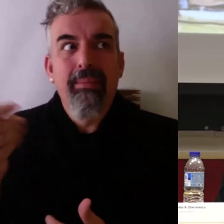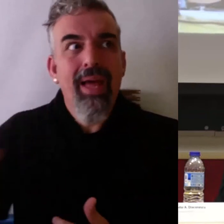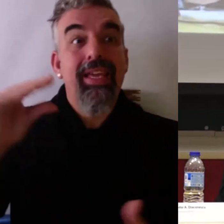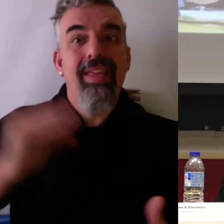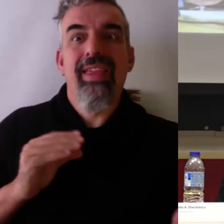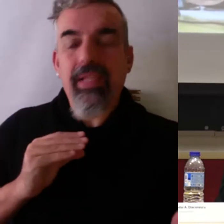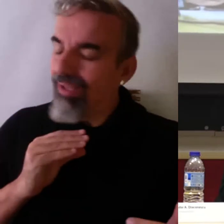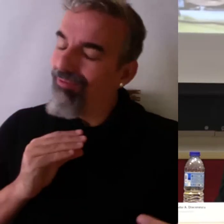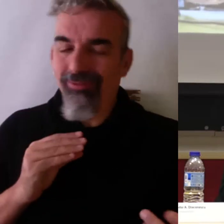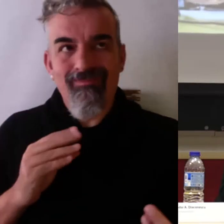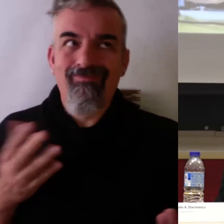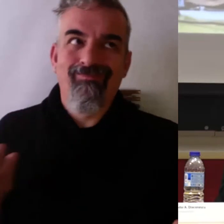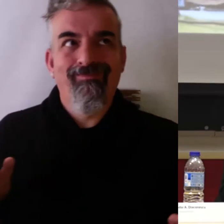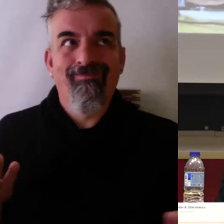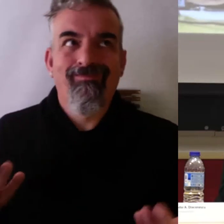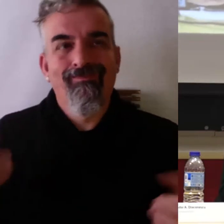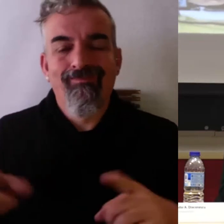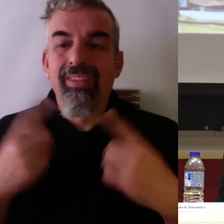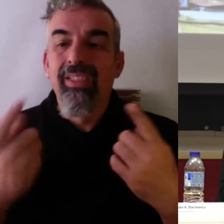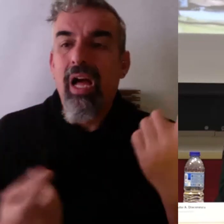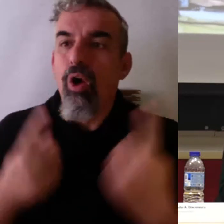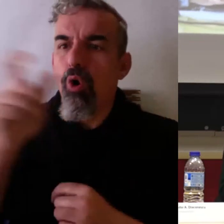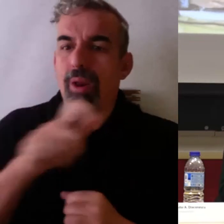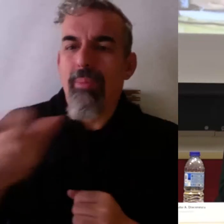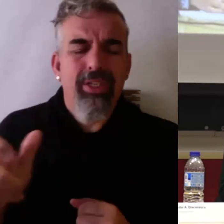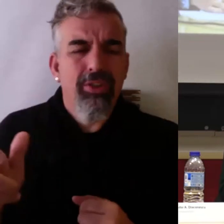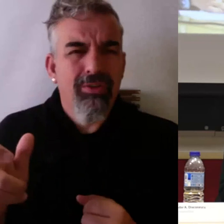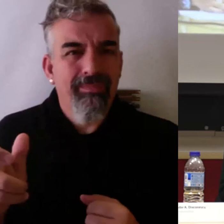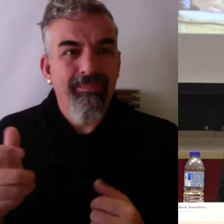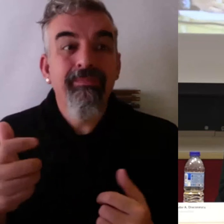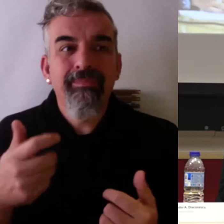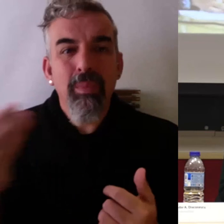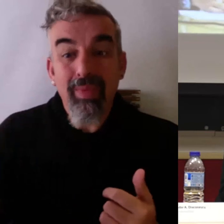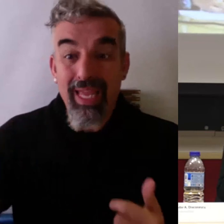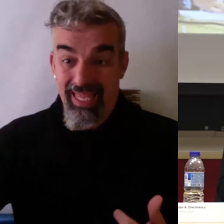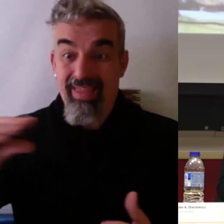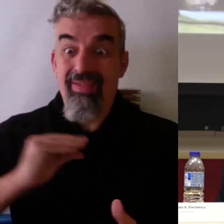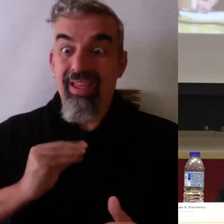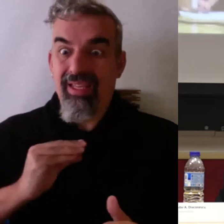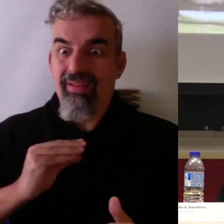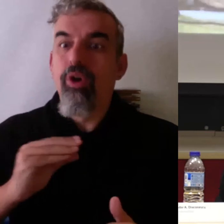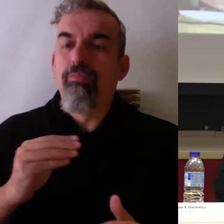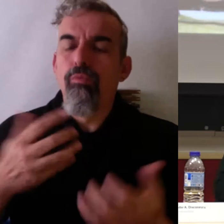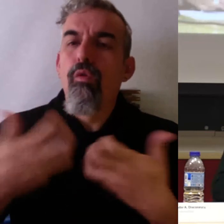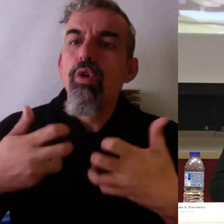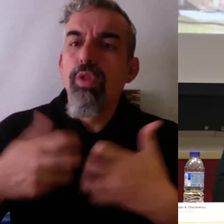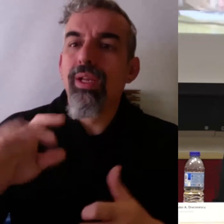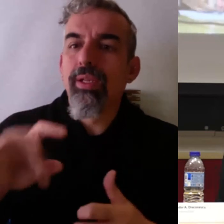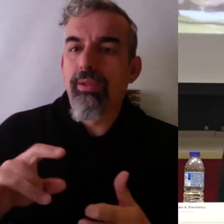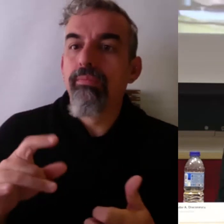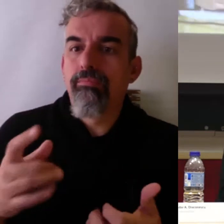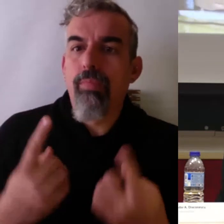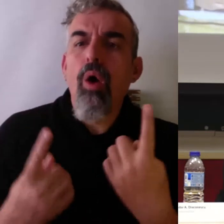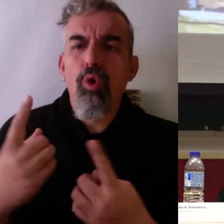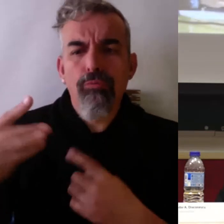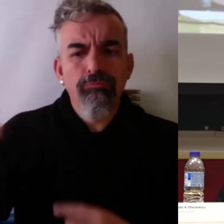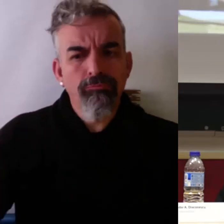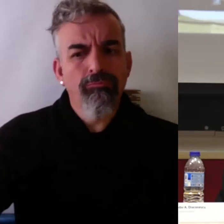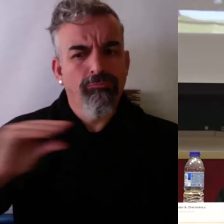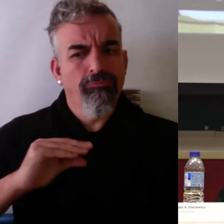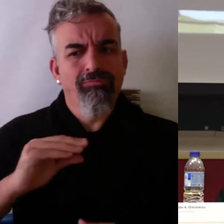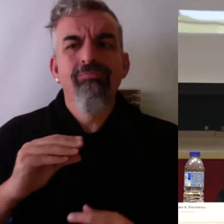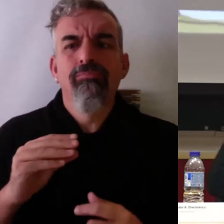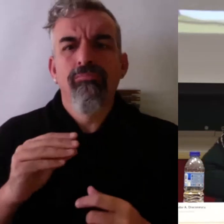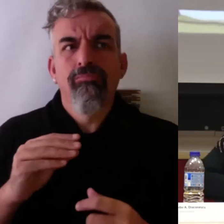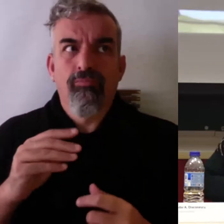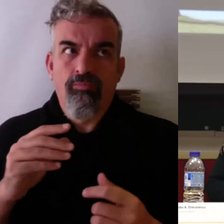A mí la gente que creo que los incentivos obviamente funcionan, son incentivos y funcionan, pero